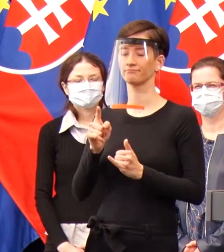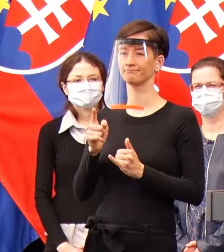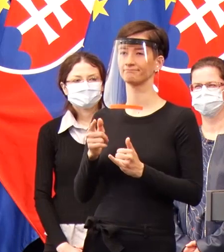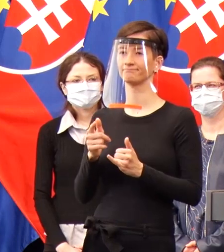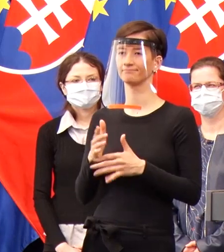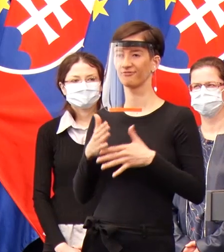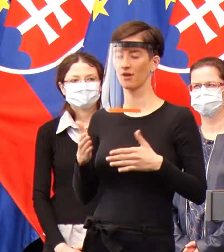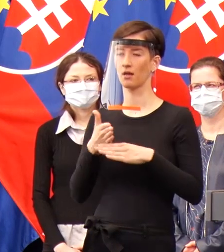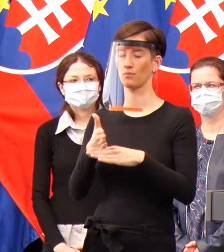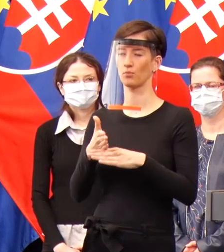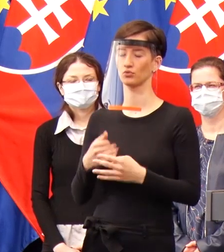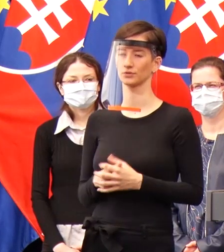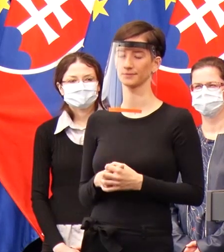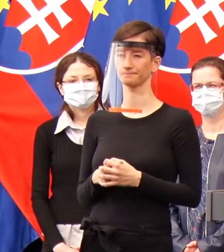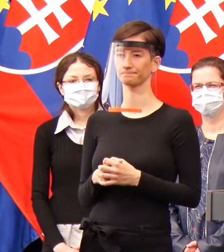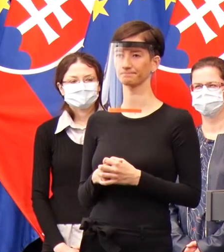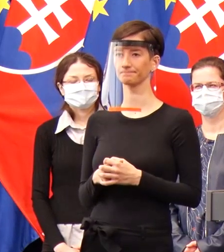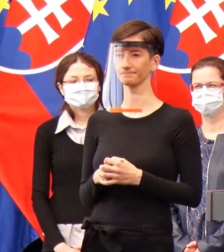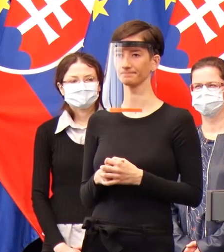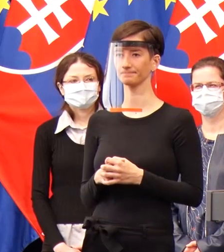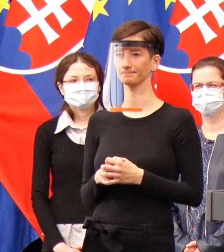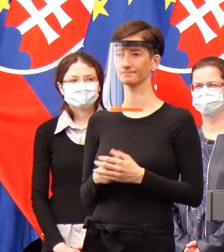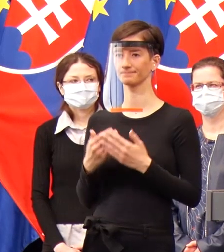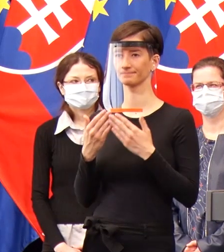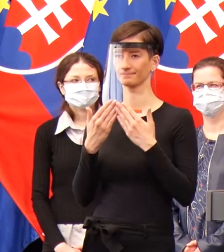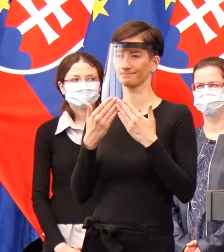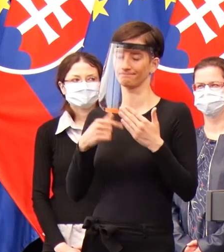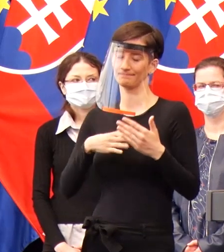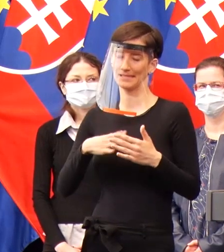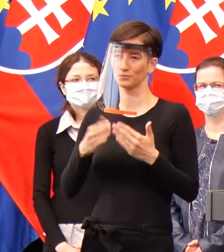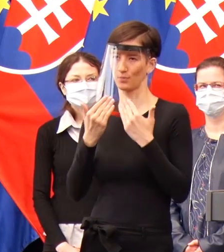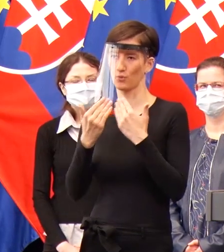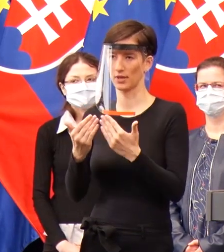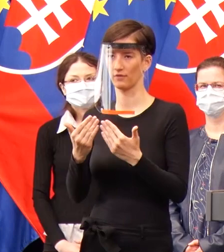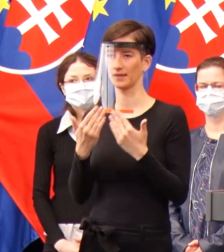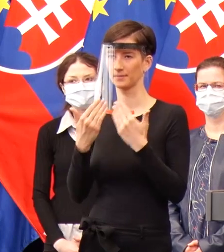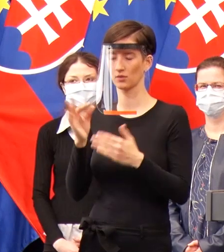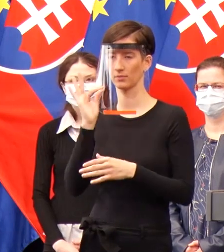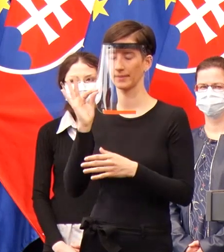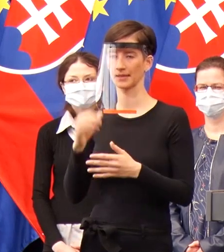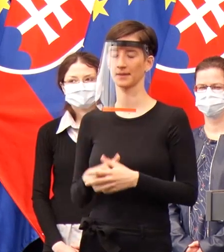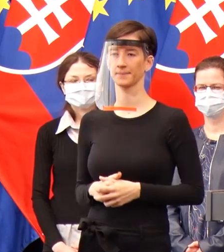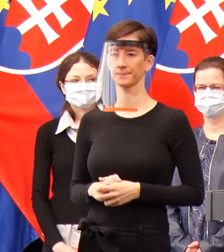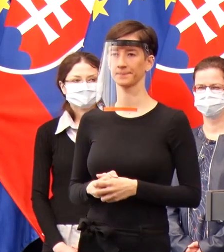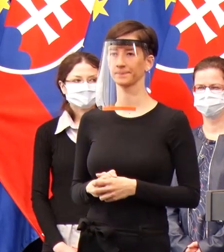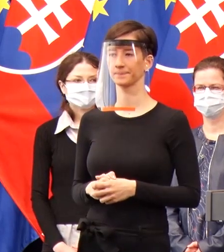tu boli zachytené. Takže z mojej strany by som musel ešte raz všetkým naozaj poďakovať.